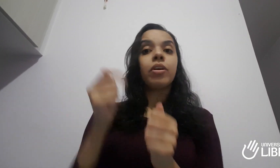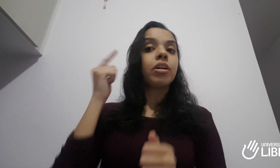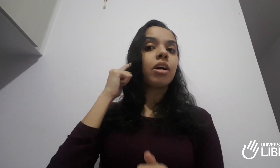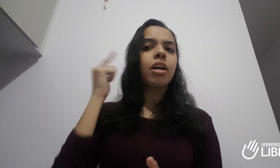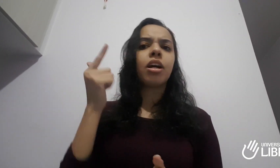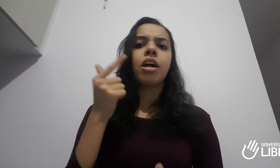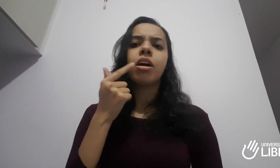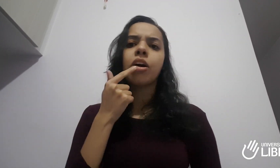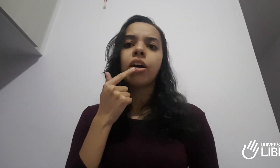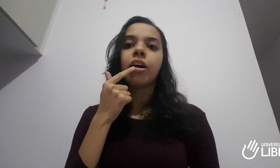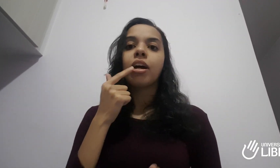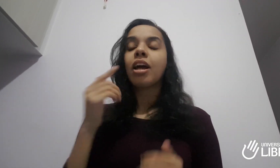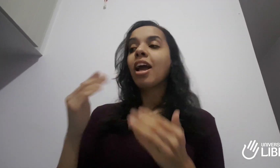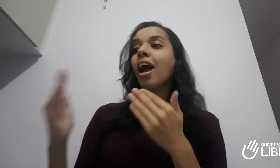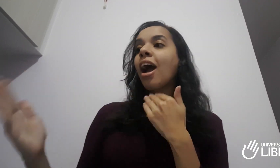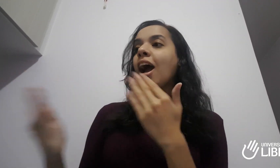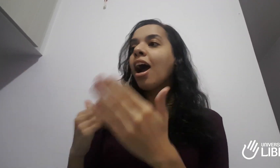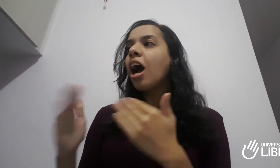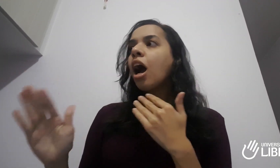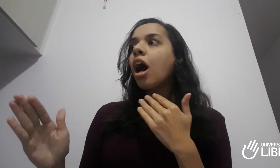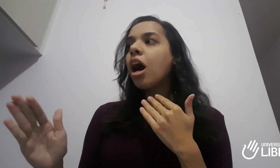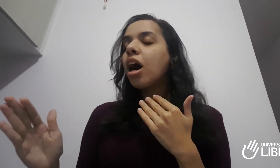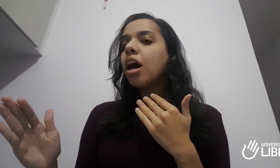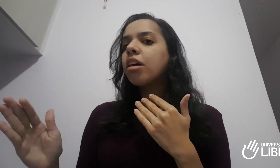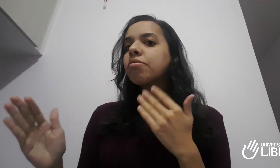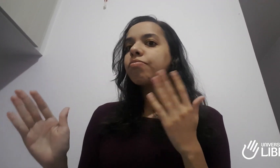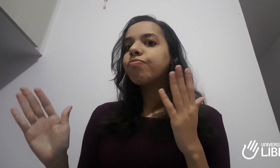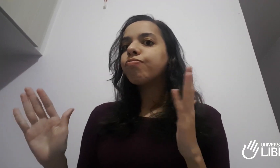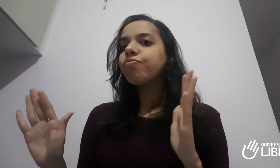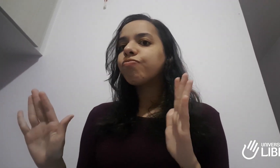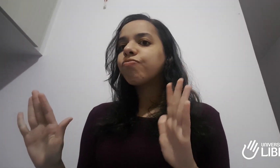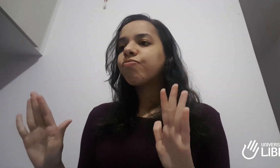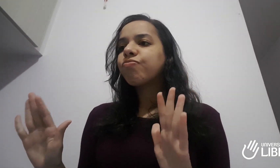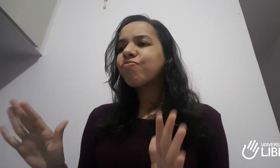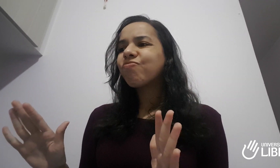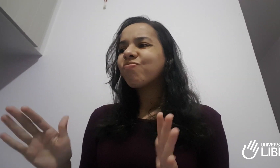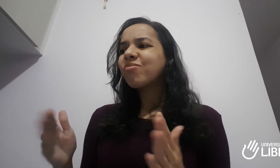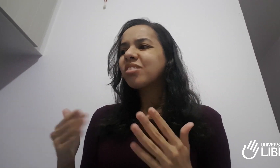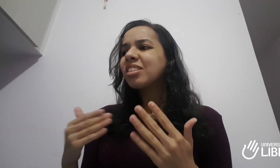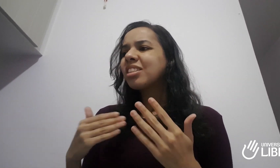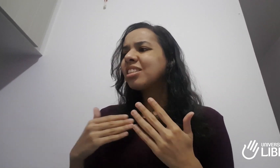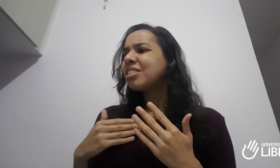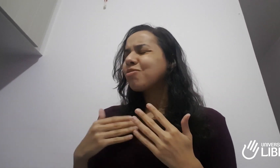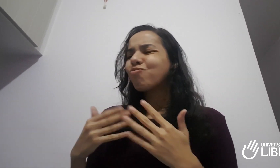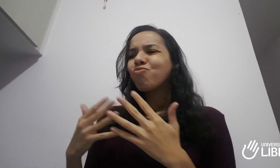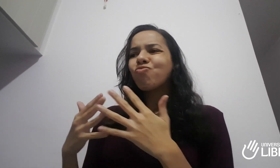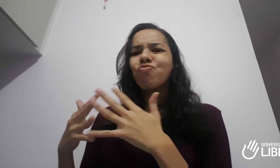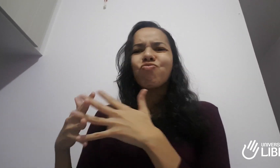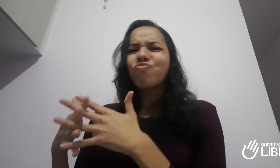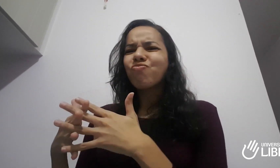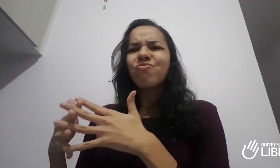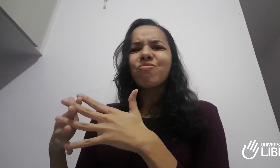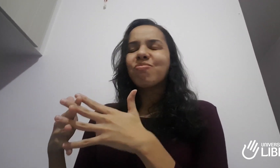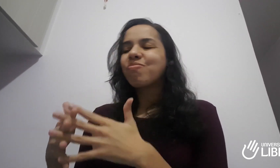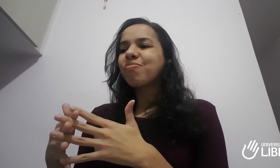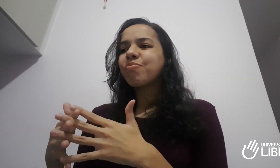continuava com vontade de me comunicar com os surdos e toda vez que eu tentava montar uma frase em Libras, ficava tudo